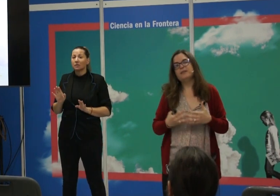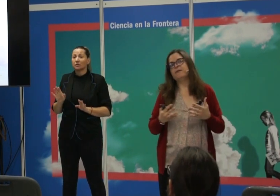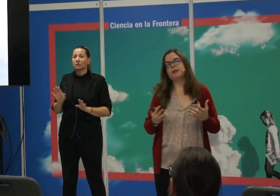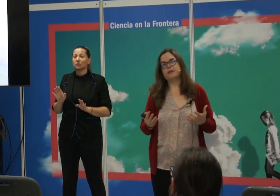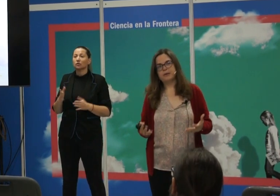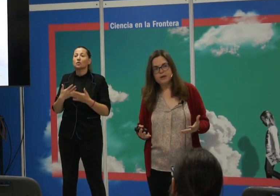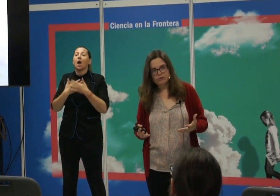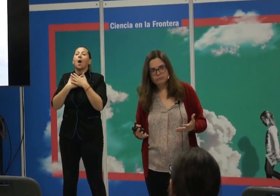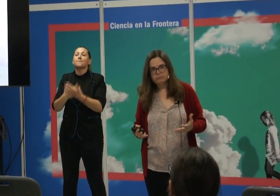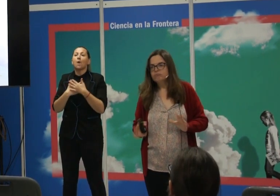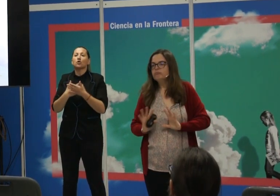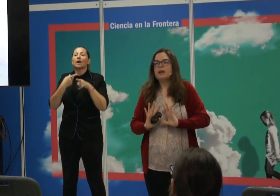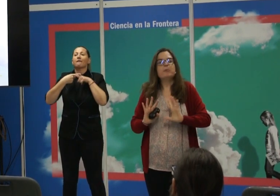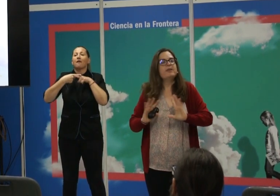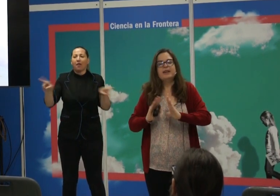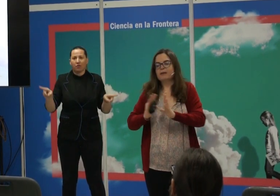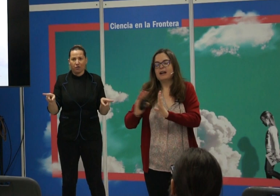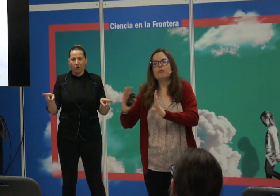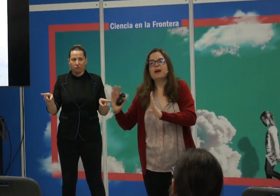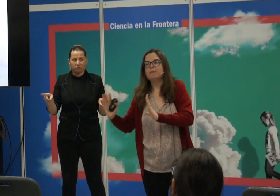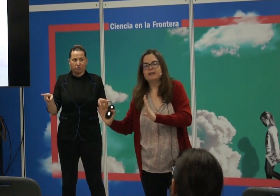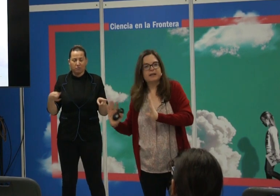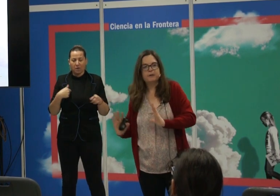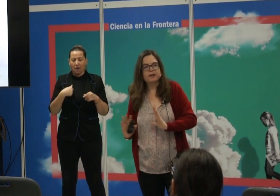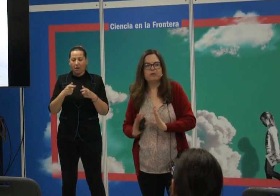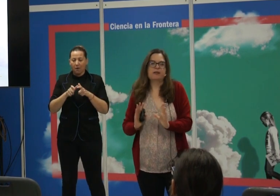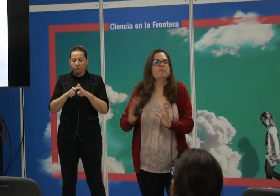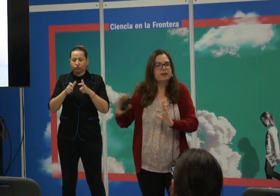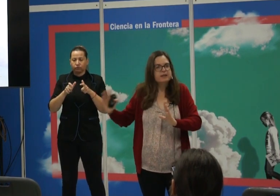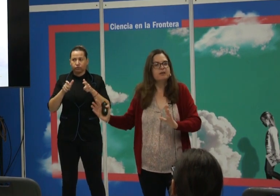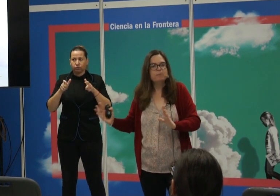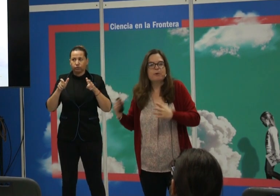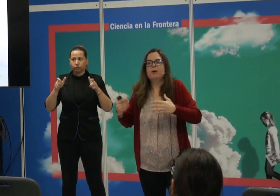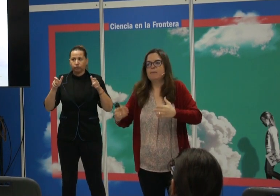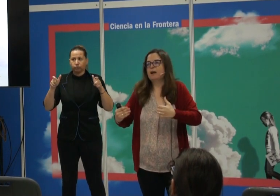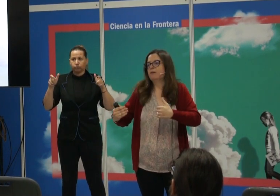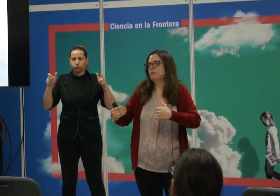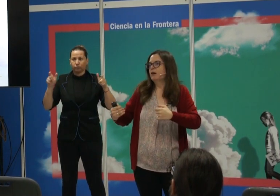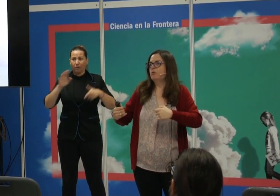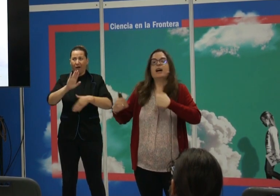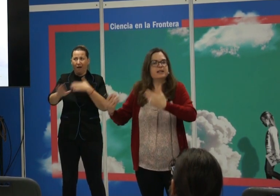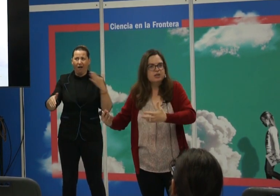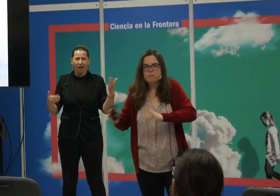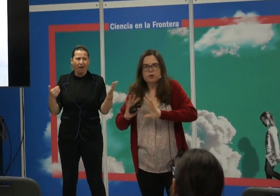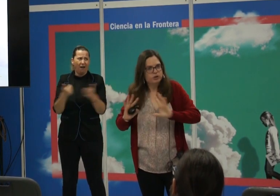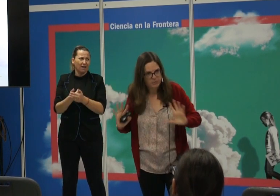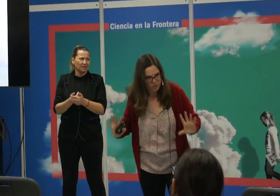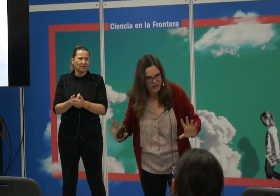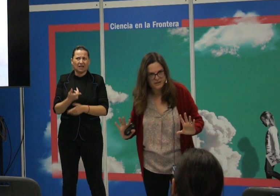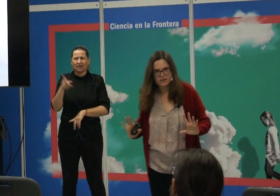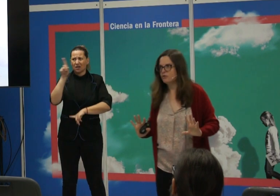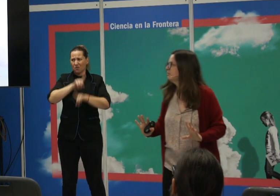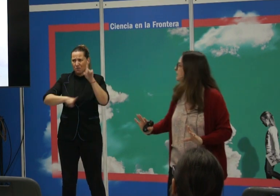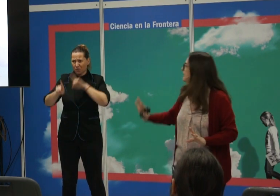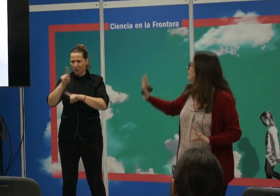voluntad de diferenciación que puede ir gradualmente creciendo hasta convertirse en un problema, en una agresión, pero no tiene